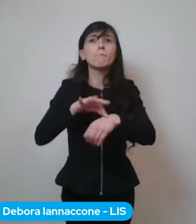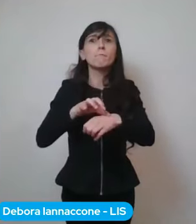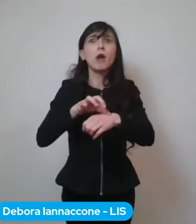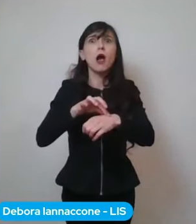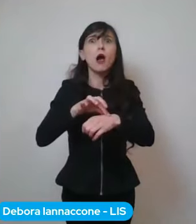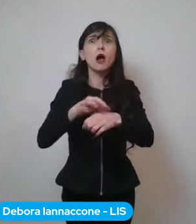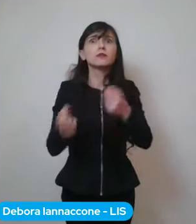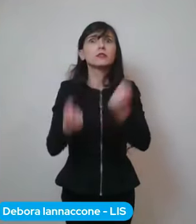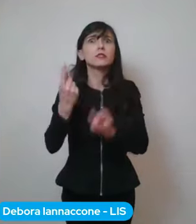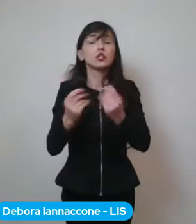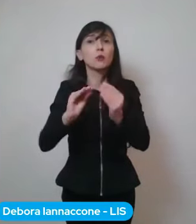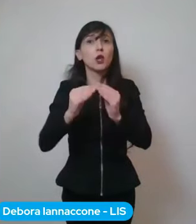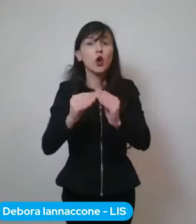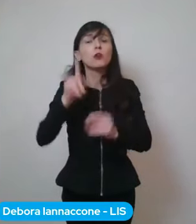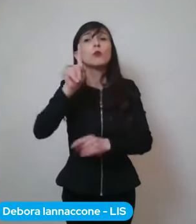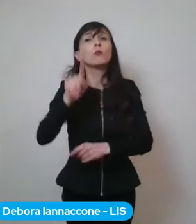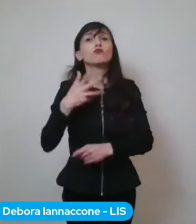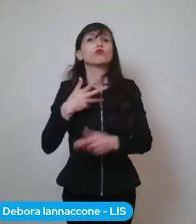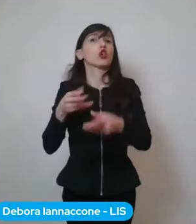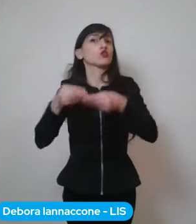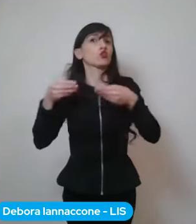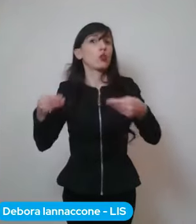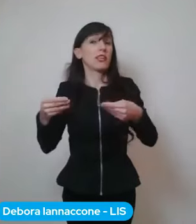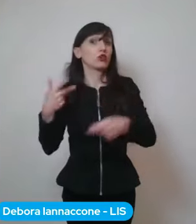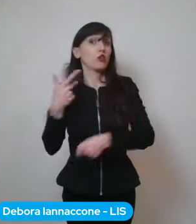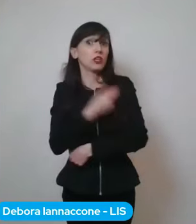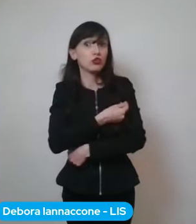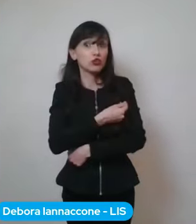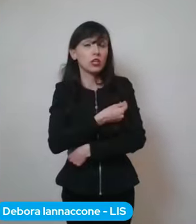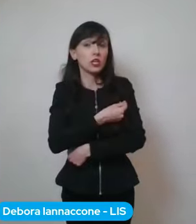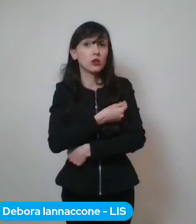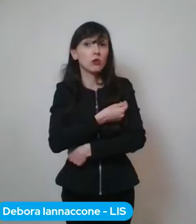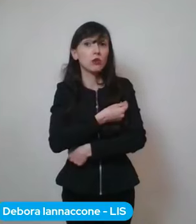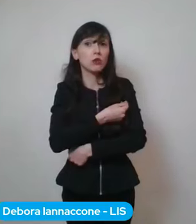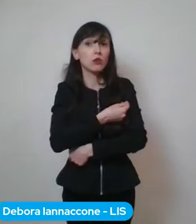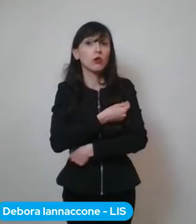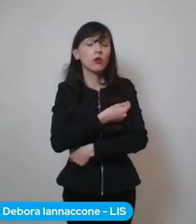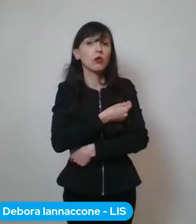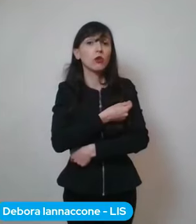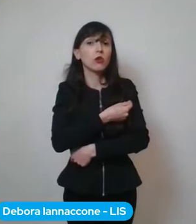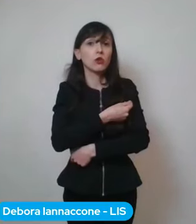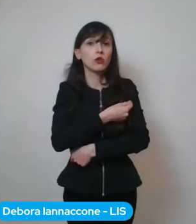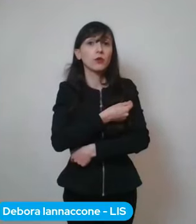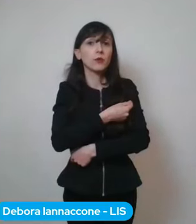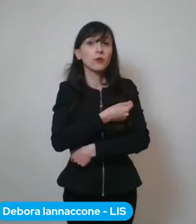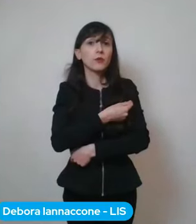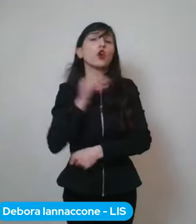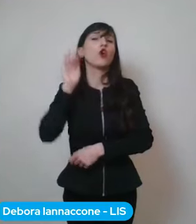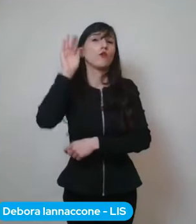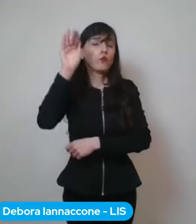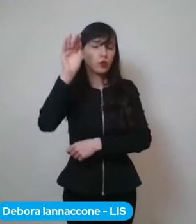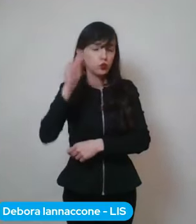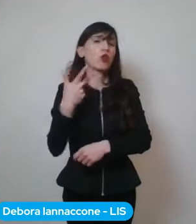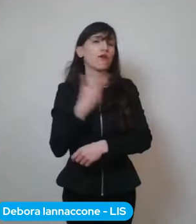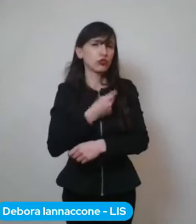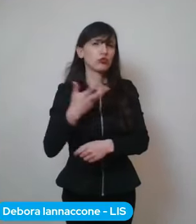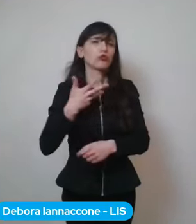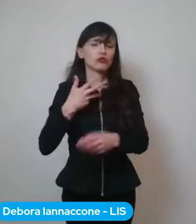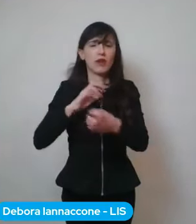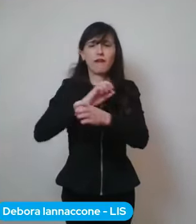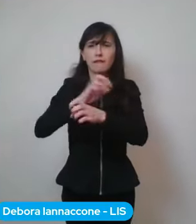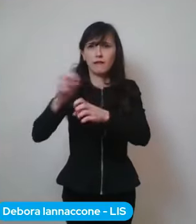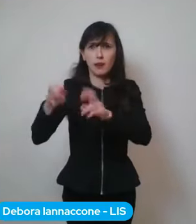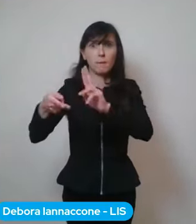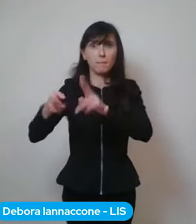strumento del del vaccino, ce ne saranno anche in prospettiva molti molti di più sia in termini di quantità